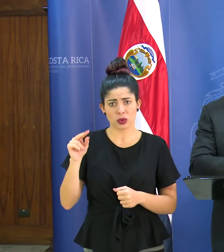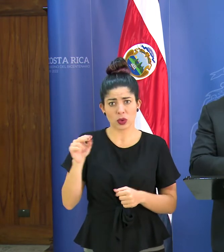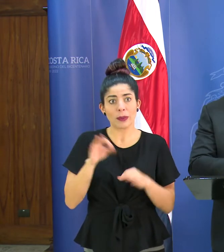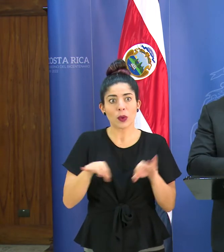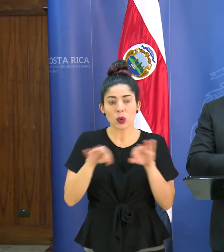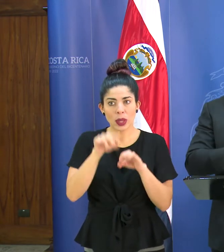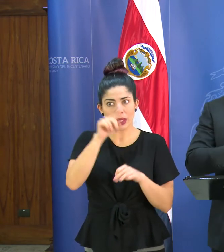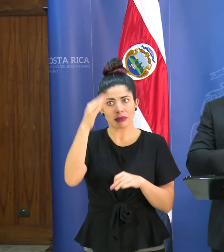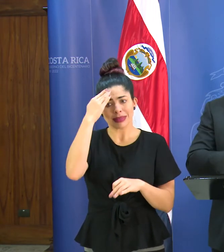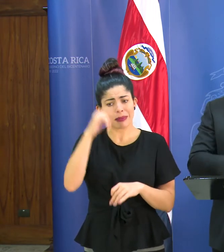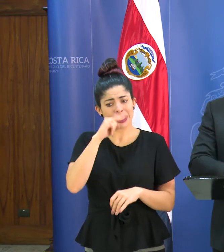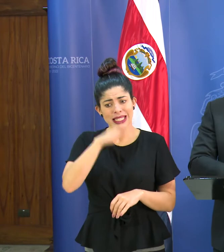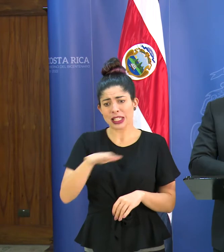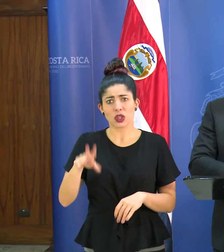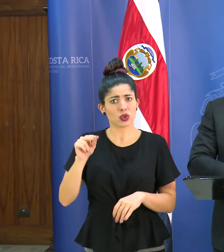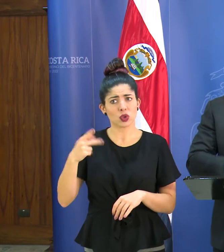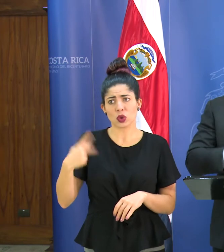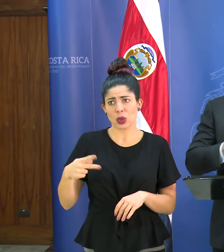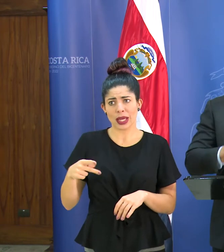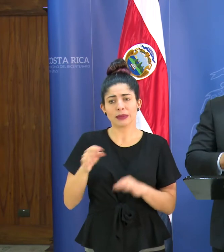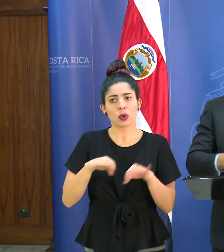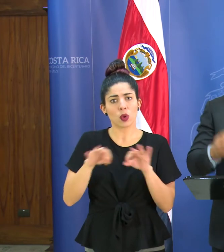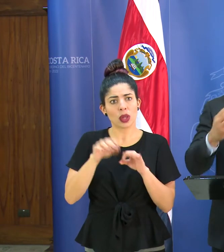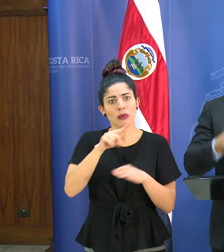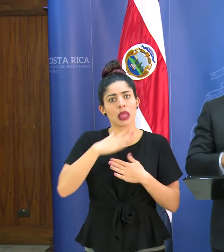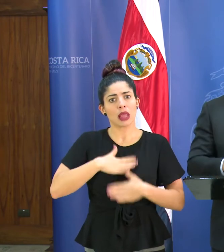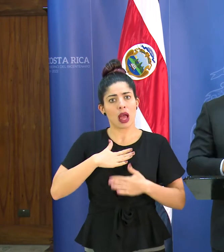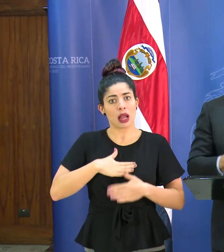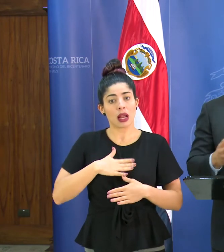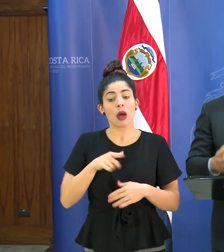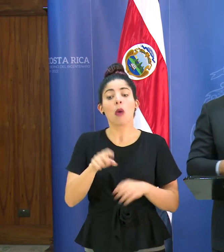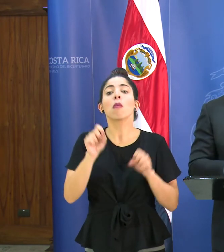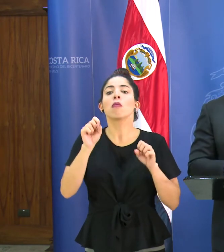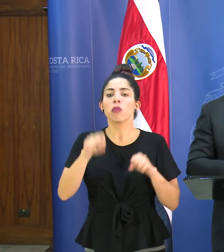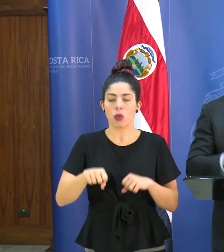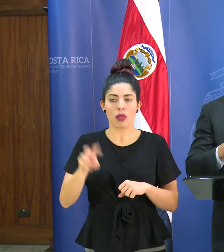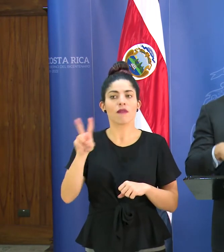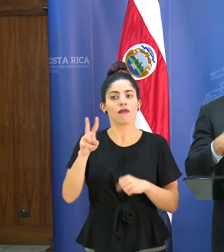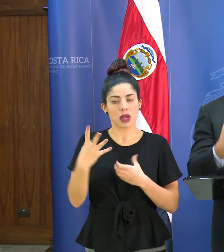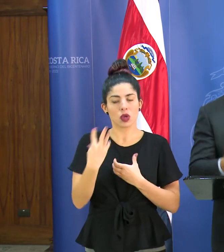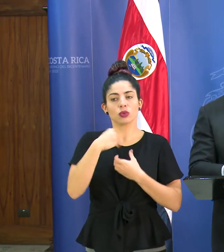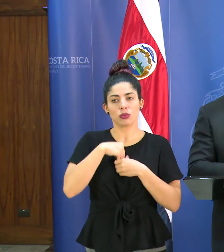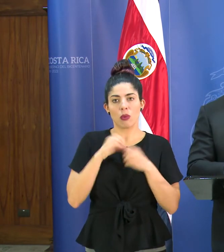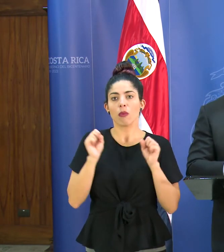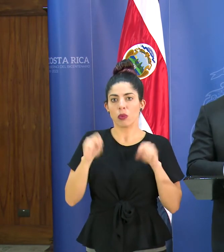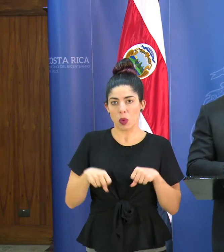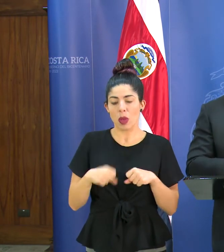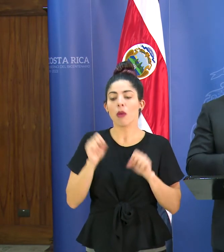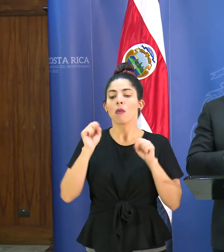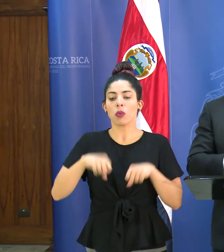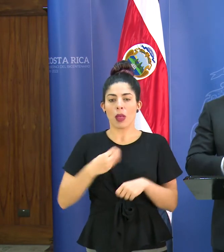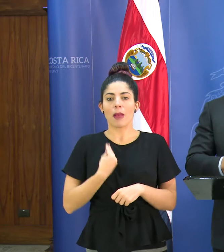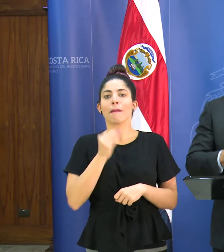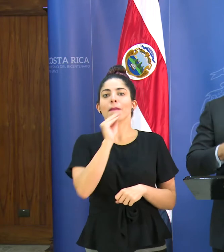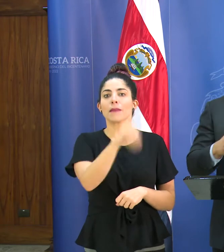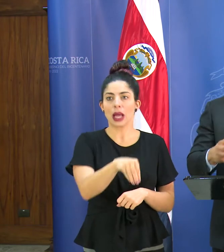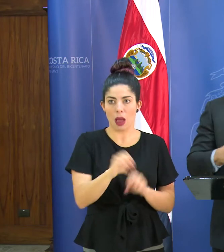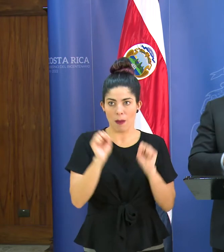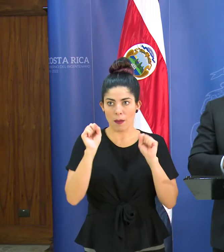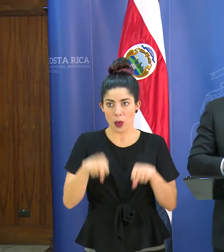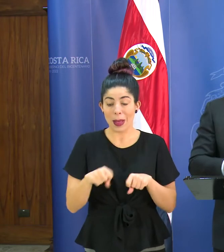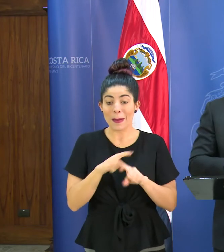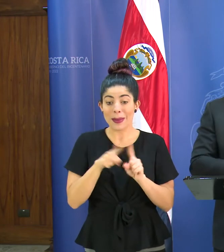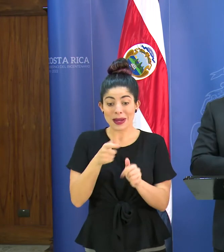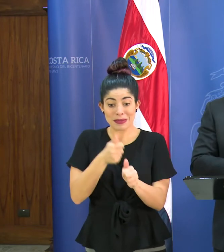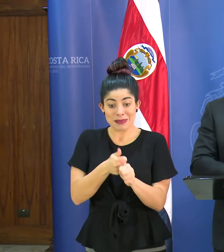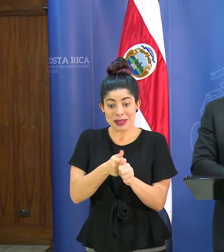importante para la tranquilidad. Si pueden contraer el virus, eso hay que decirlo, pueden contagiarlo, pero no